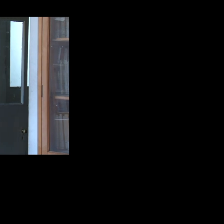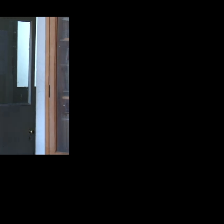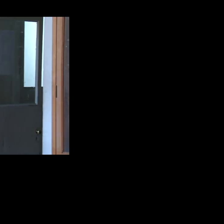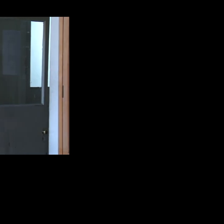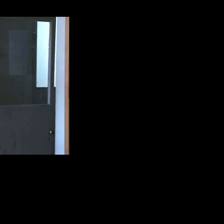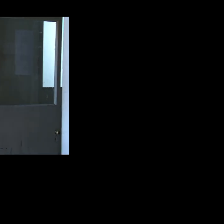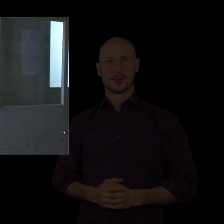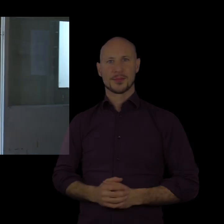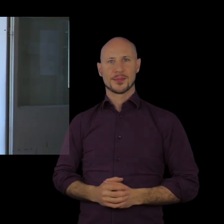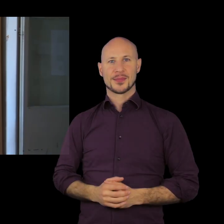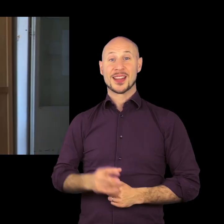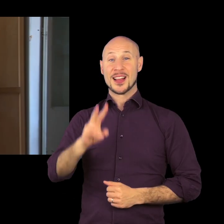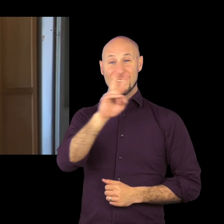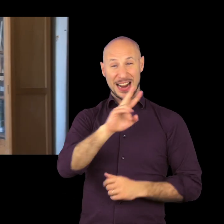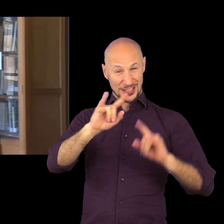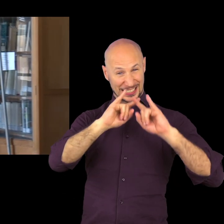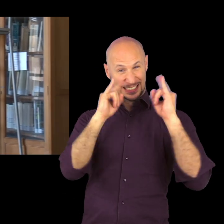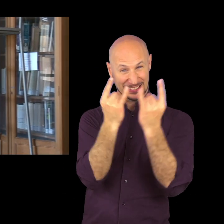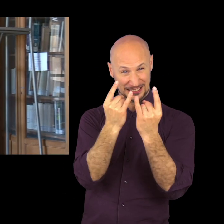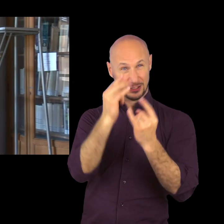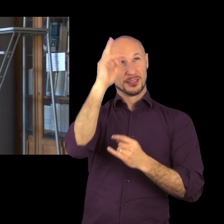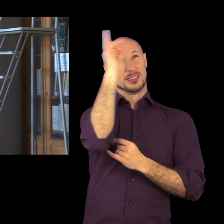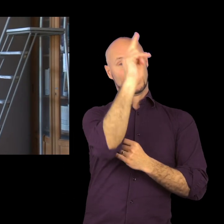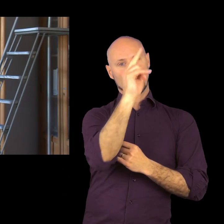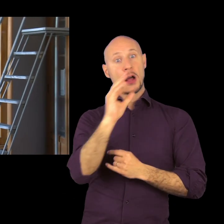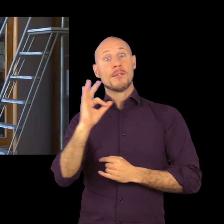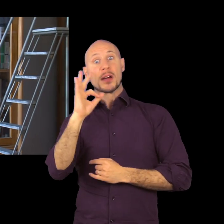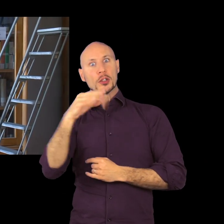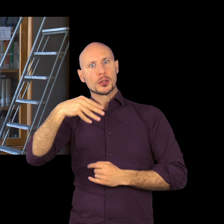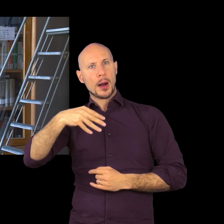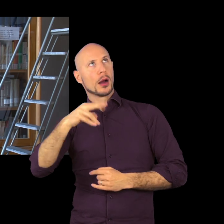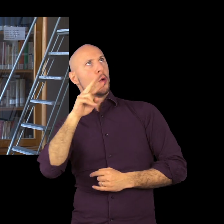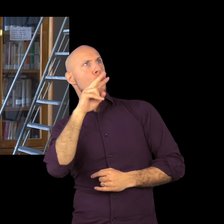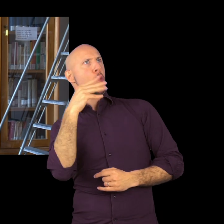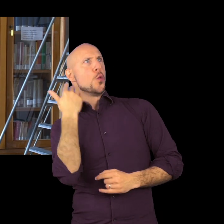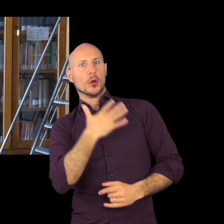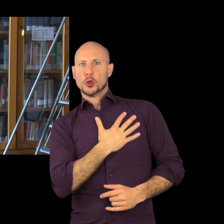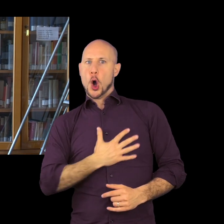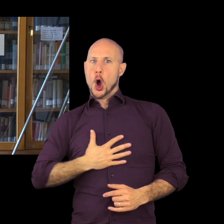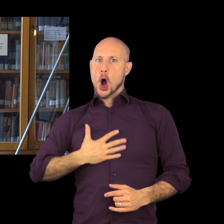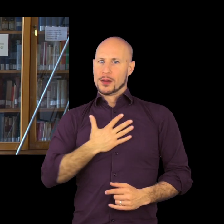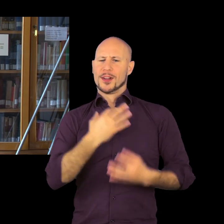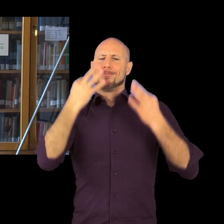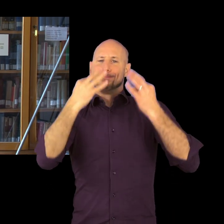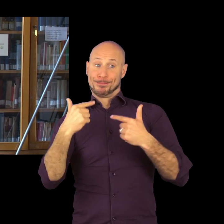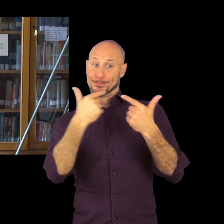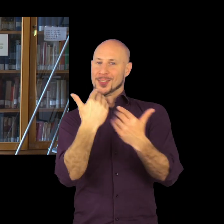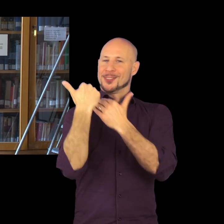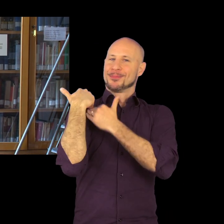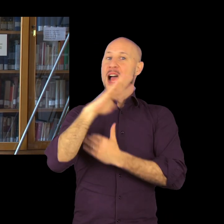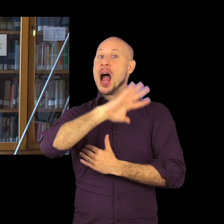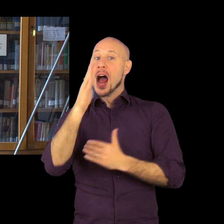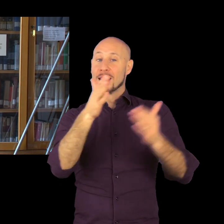Soddisfatto dell'operato di Valerio Castello nella galleria, Francesco Maria Balbi gli affida anche altri spazi, altri